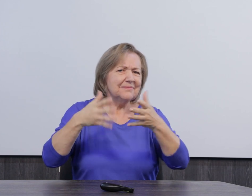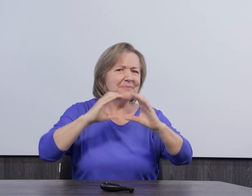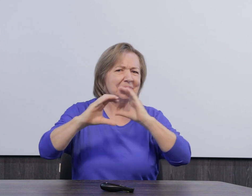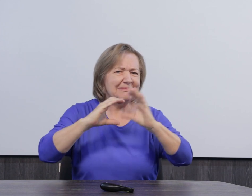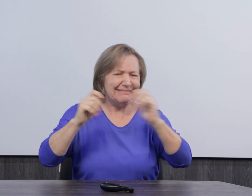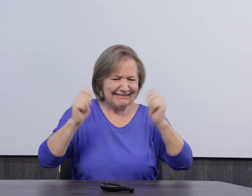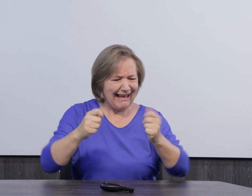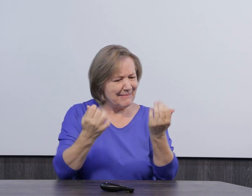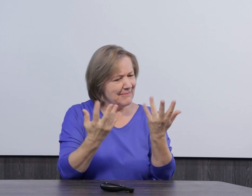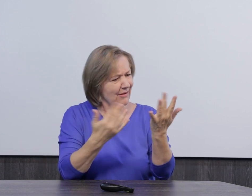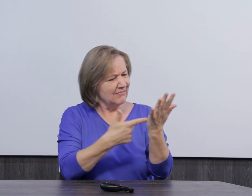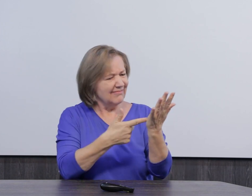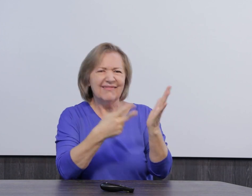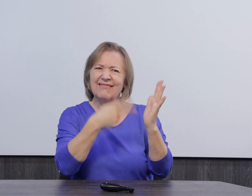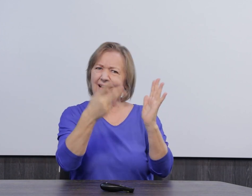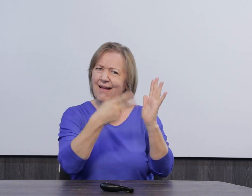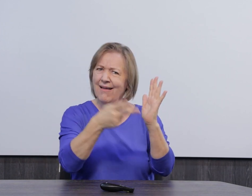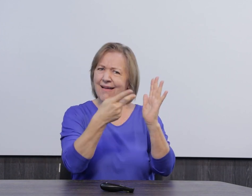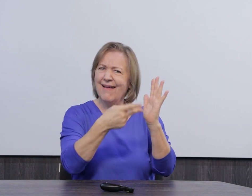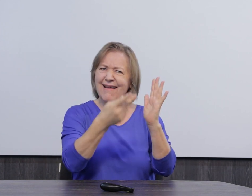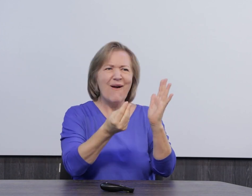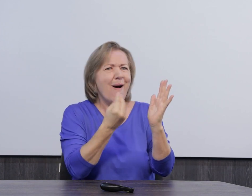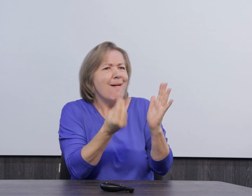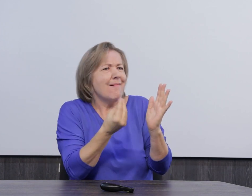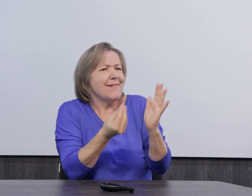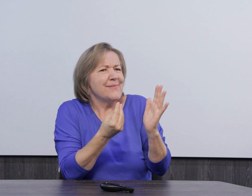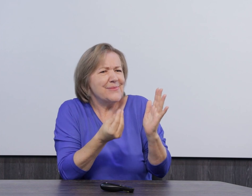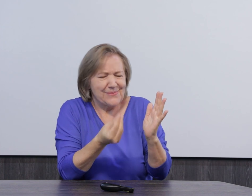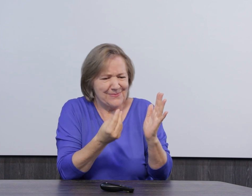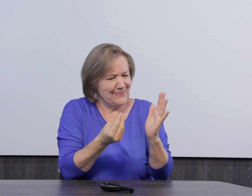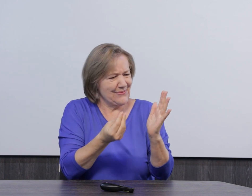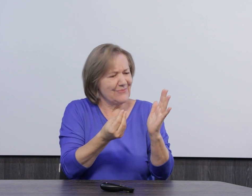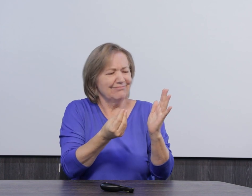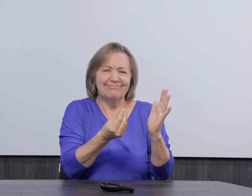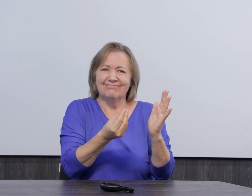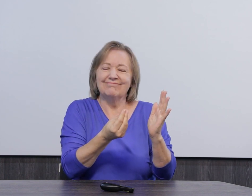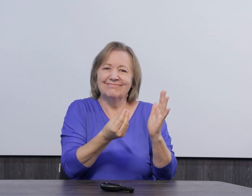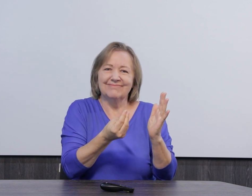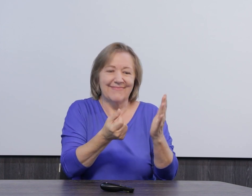sim estabelecer uma comunicação, a nossa mão fala, por meio da